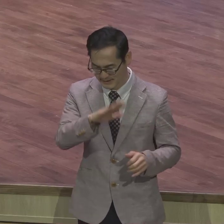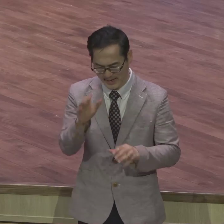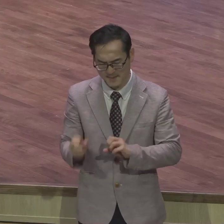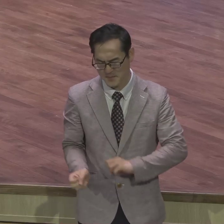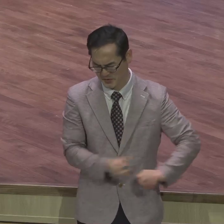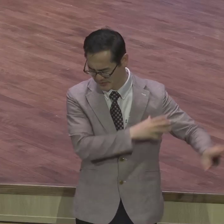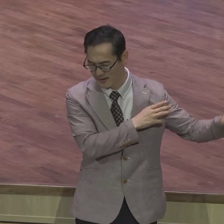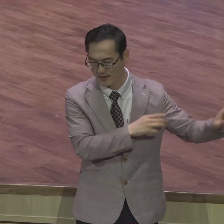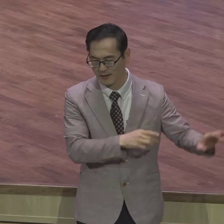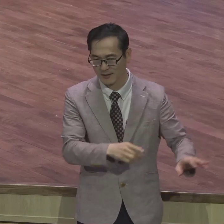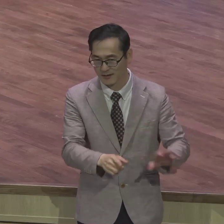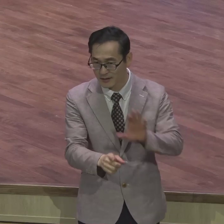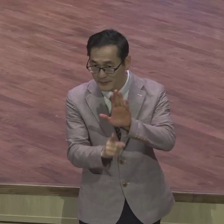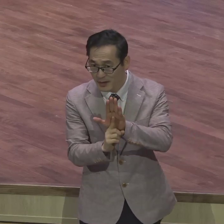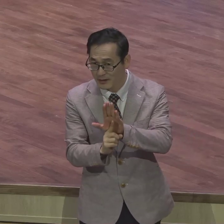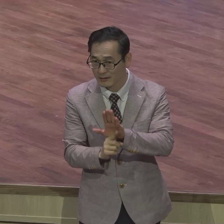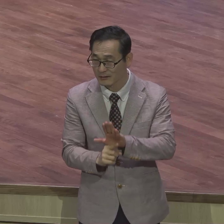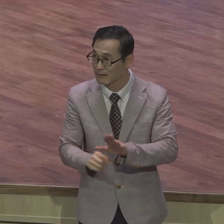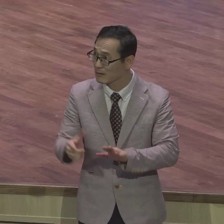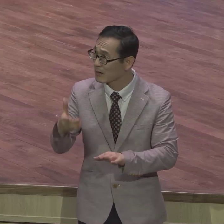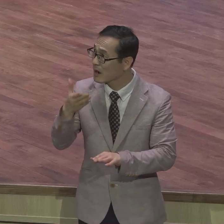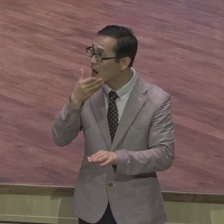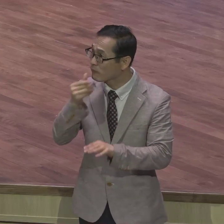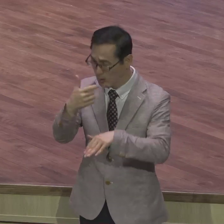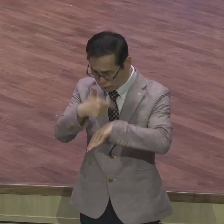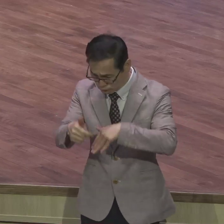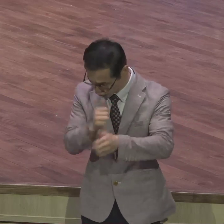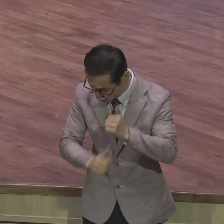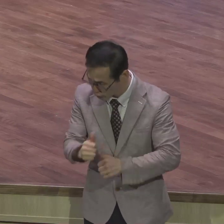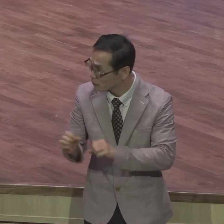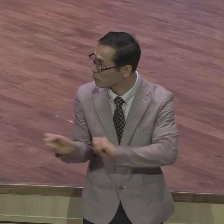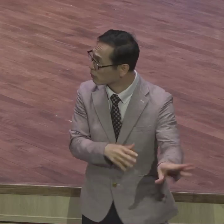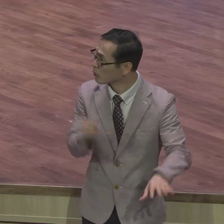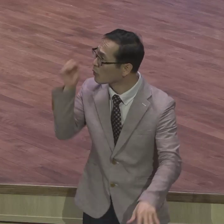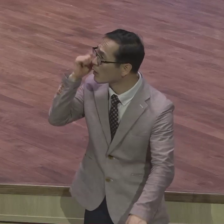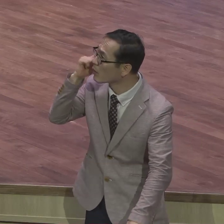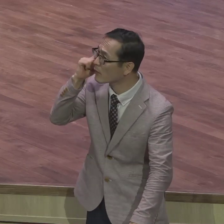버렸냐 우리가 아브라함의 후손인데 라고 말하니까 이 답을 지금 설명해주는 겁니다